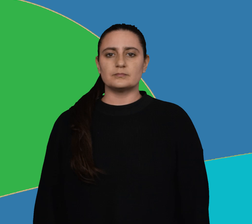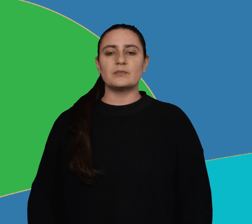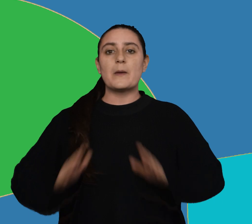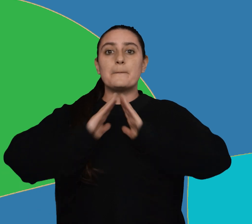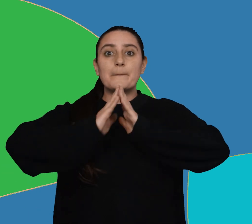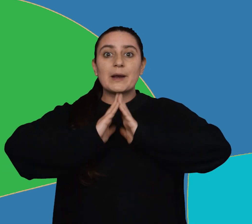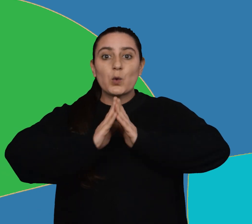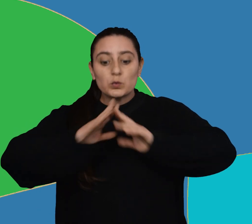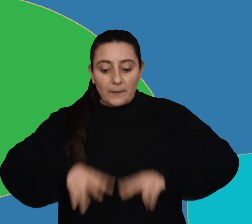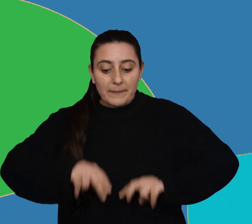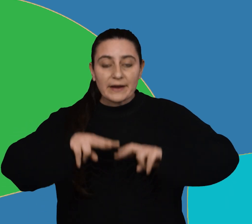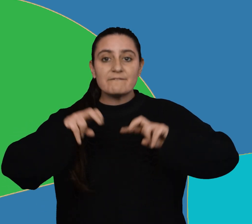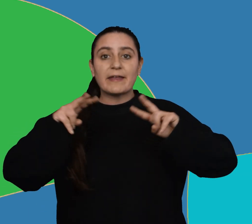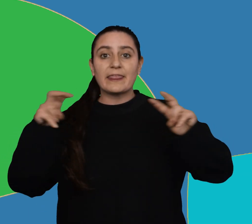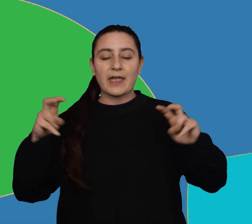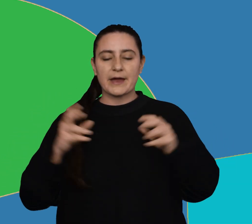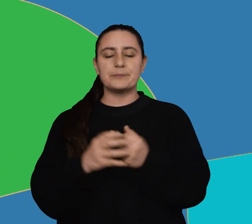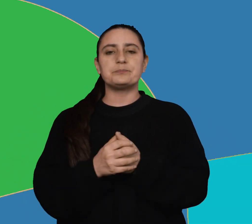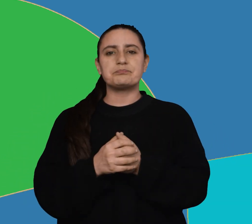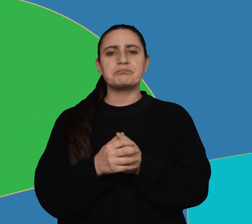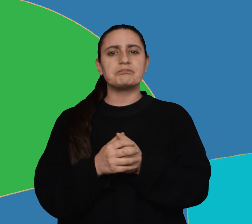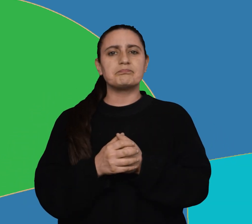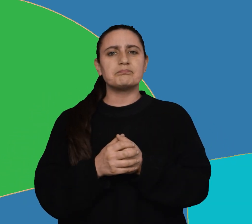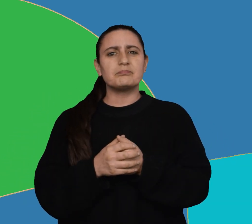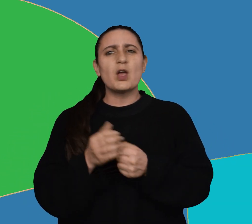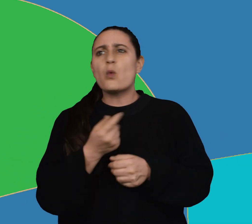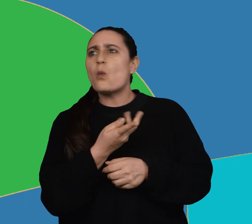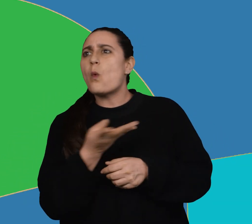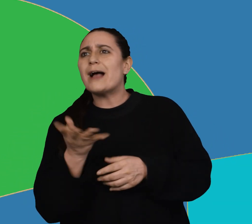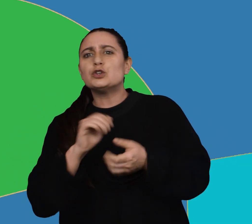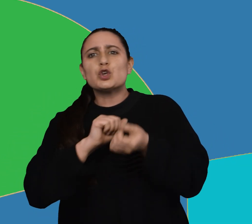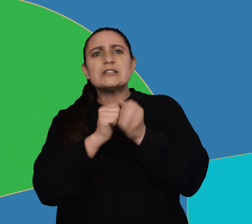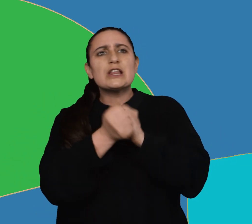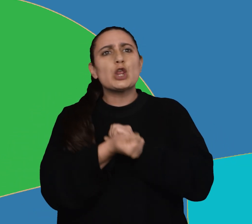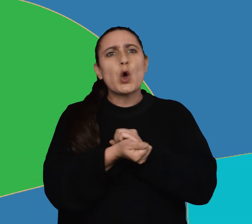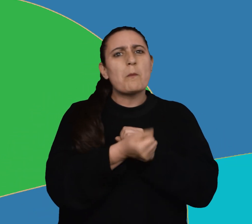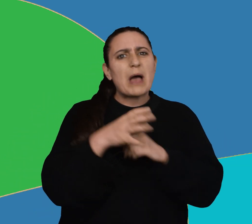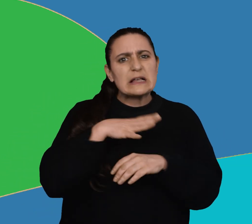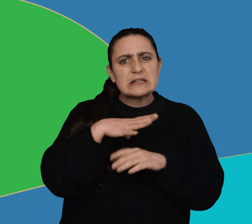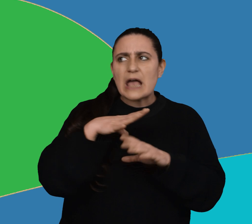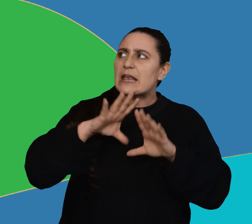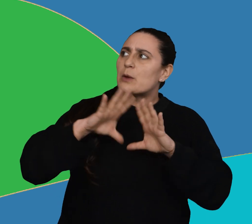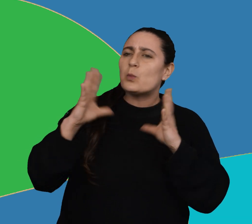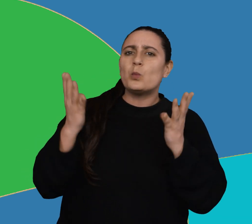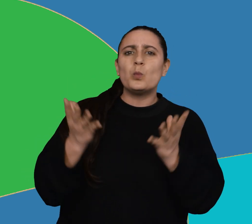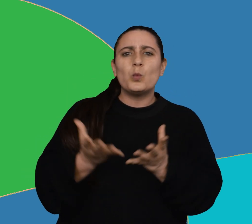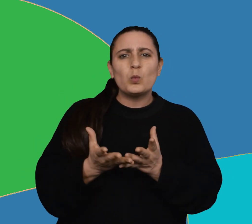Preguntas para investigar. ¿Cuántos idiomas se hablan en el mundo? ¿Qué es la aurora